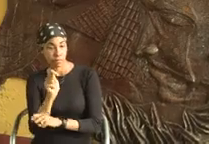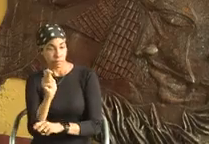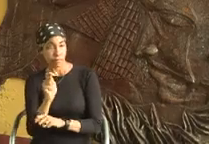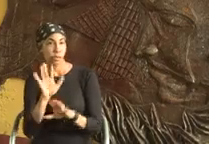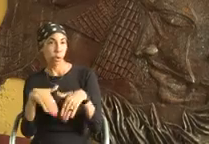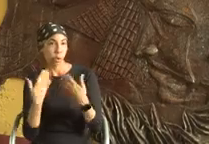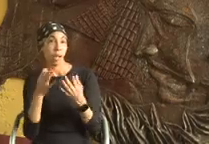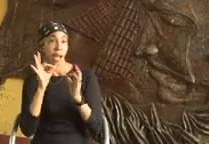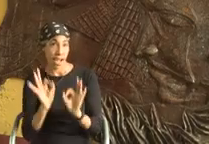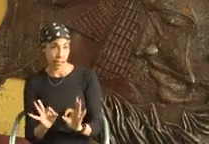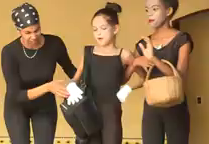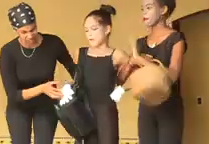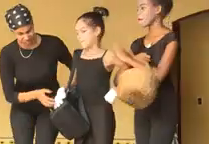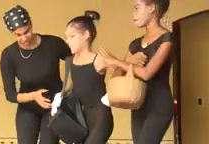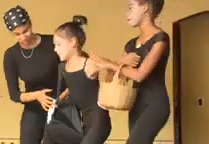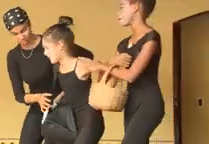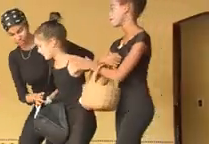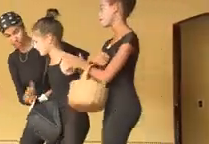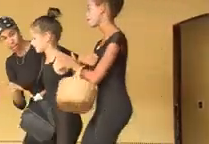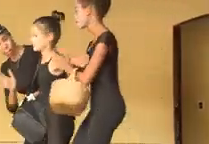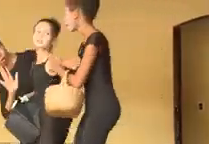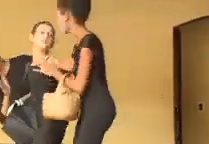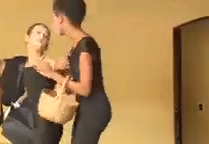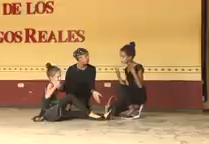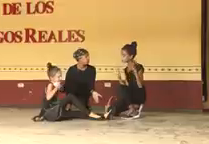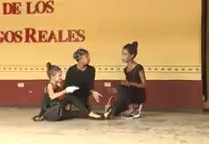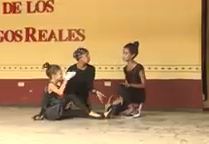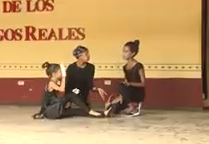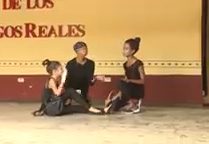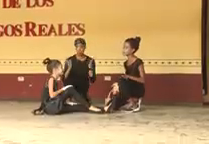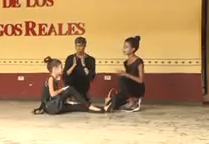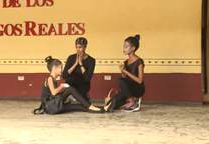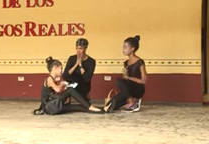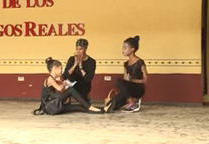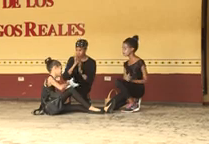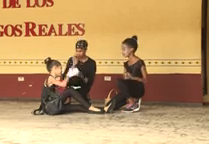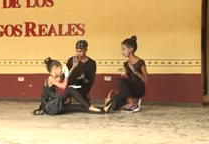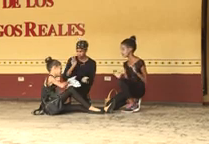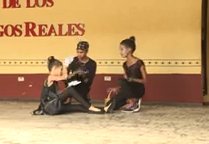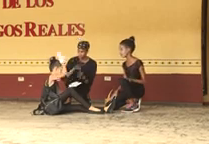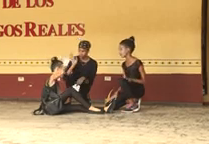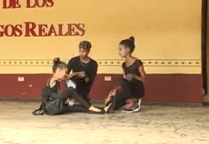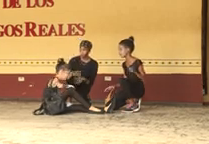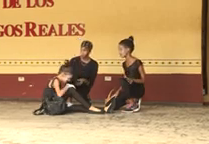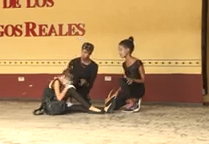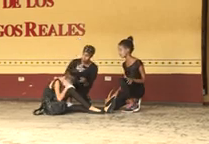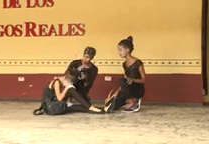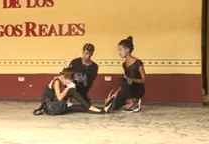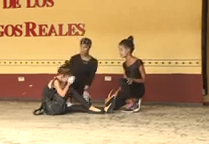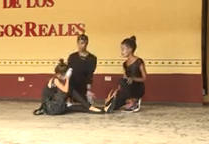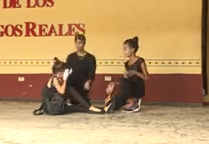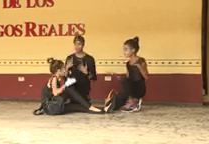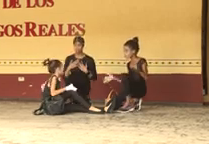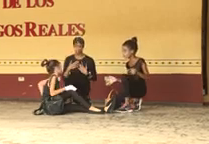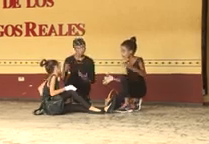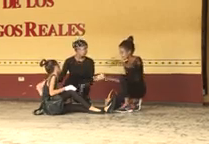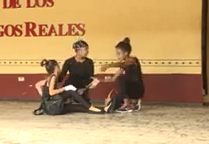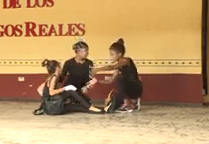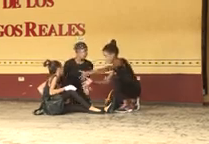satisfactorios. Para sus estudiantes es una dicha contar con sus conocimientos para transmitir a través del teatro sus emociones.